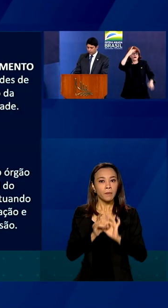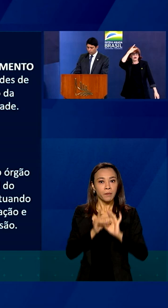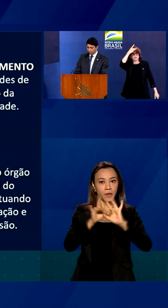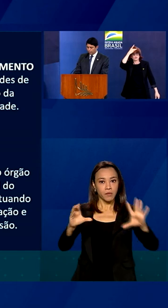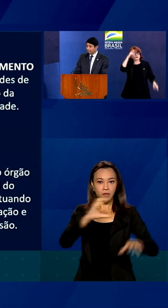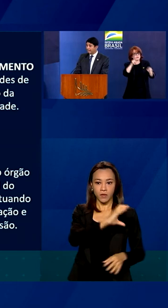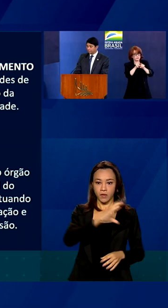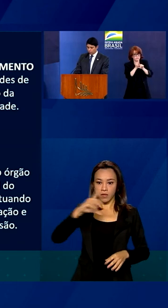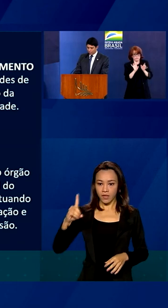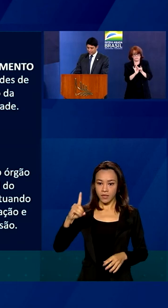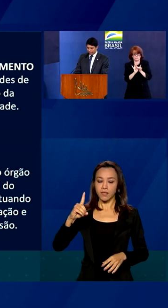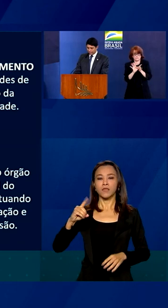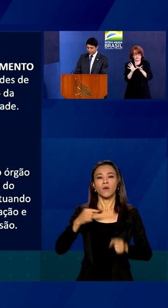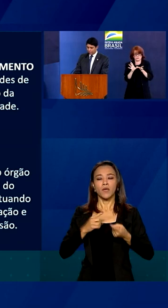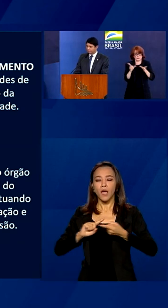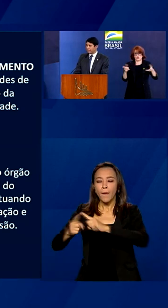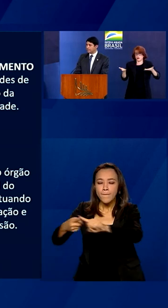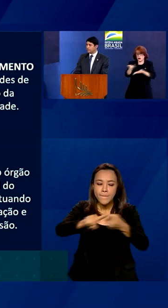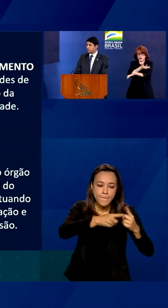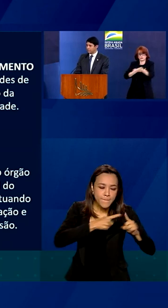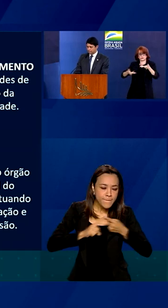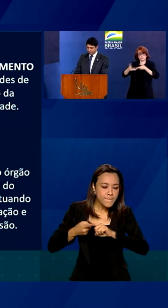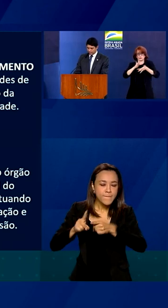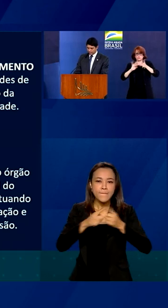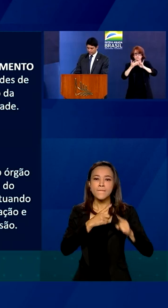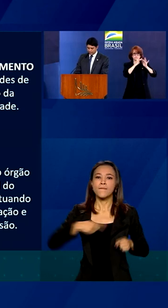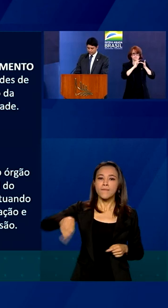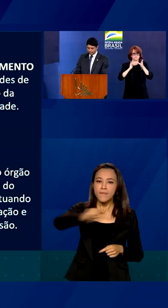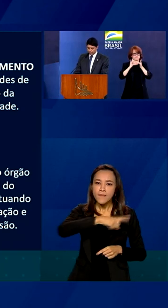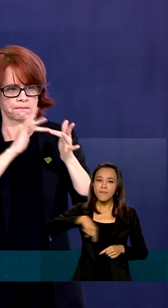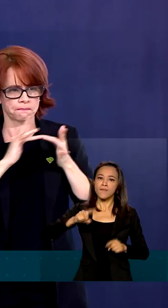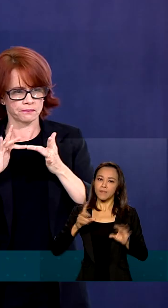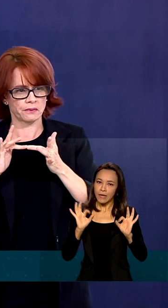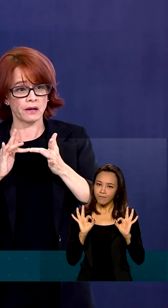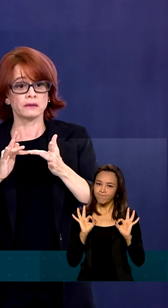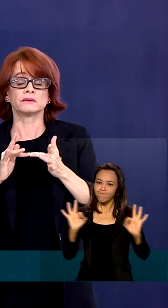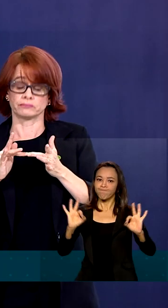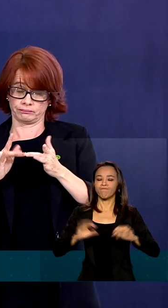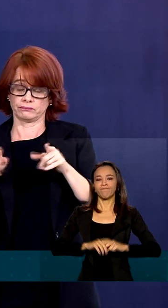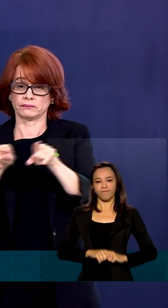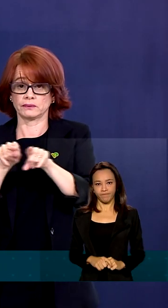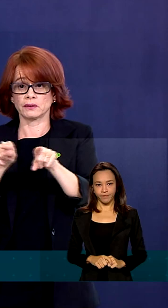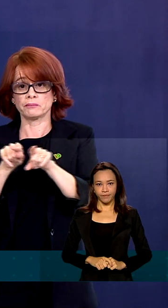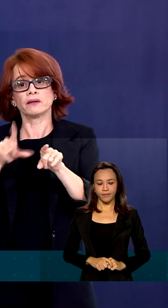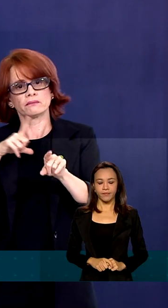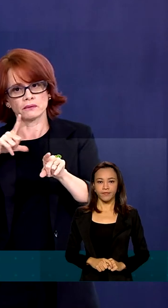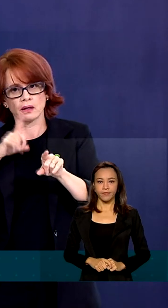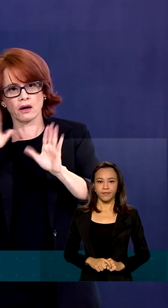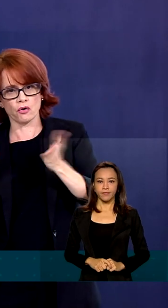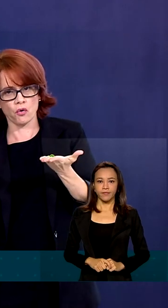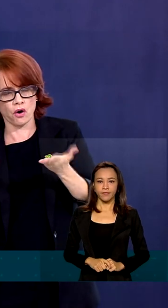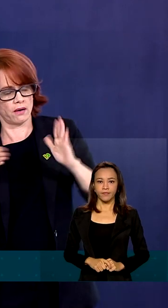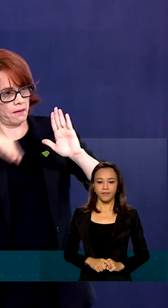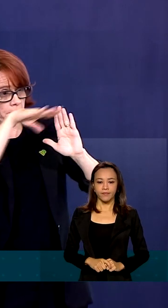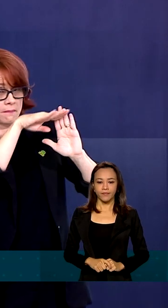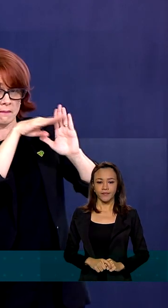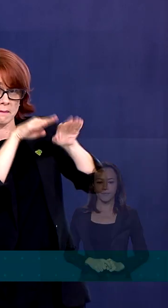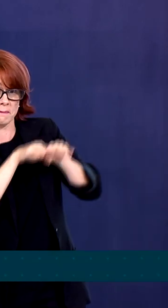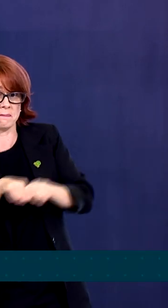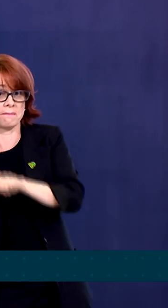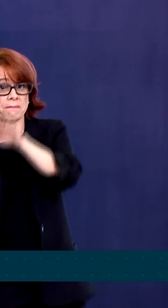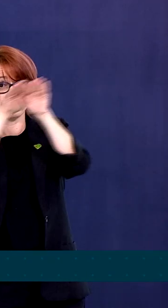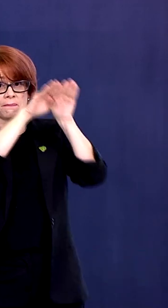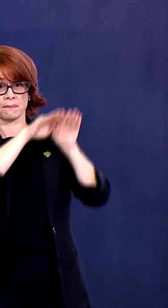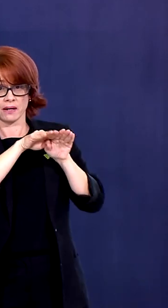coordenação e articulação das atividades relacionadas à integridade, estabelecendo padrões para as práticas e medidas a serem